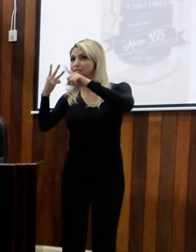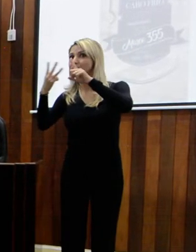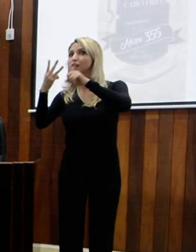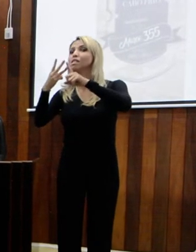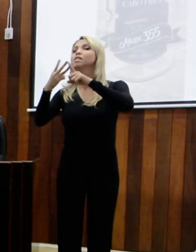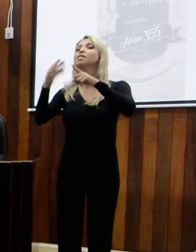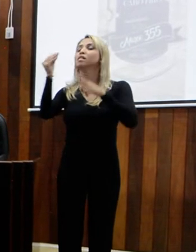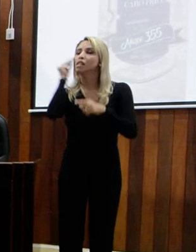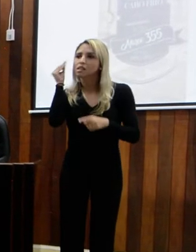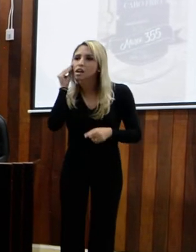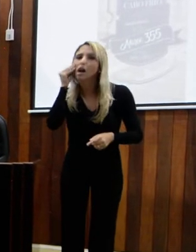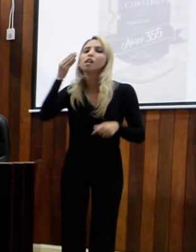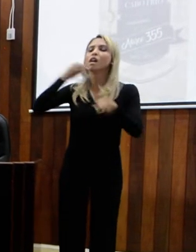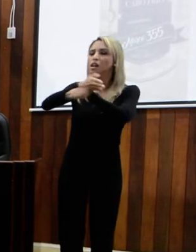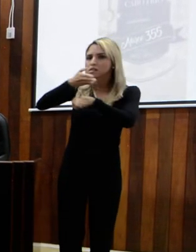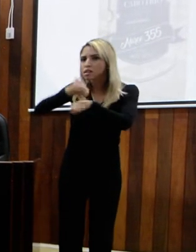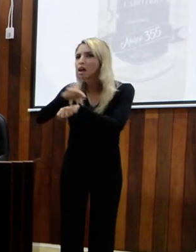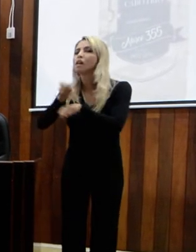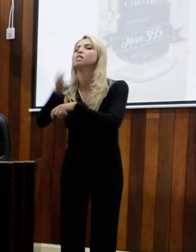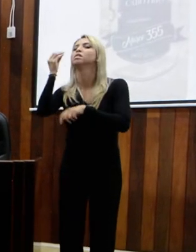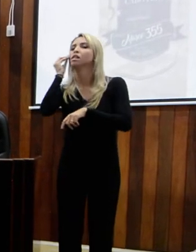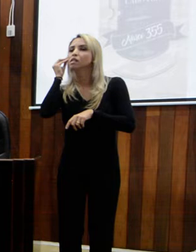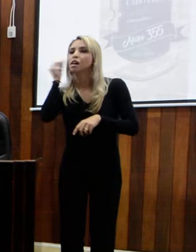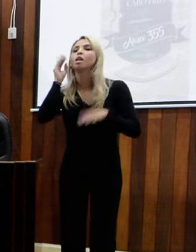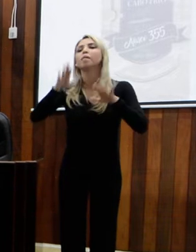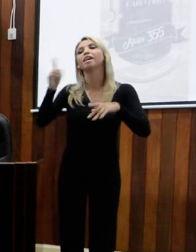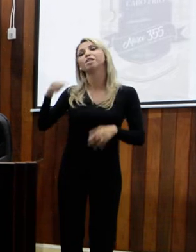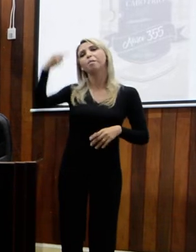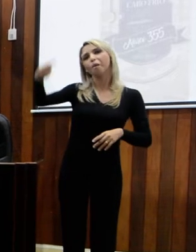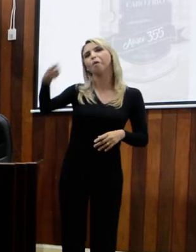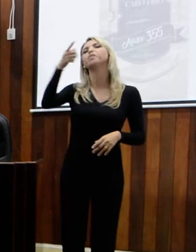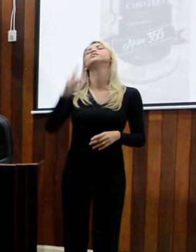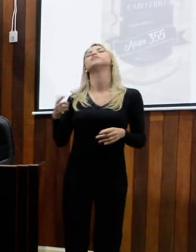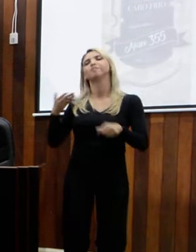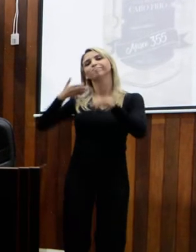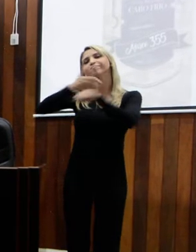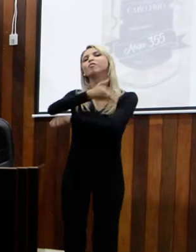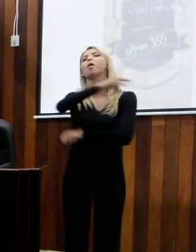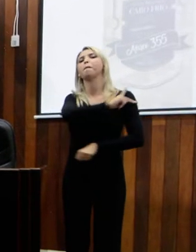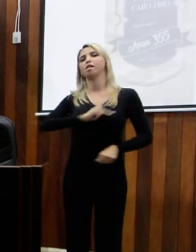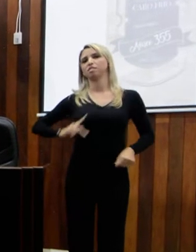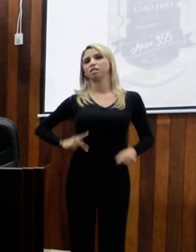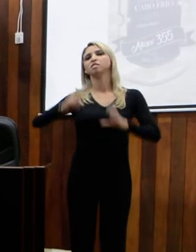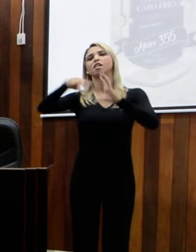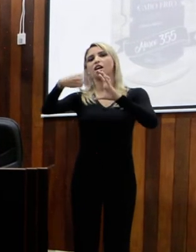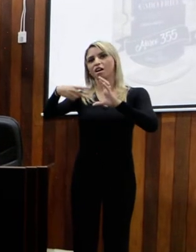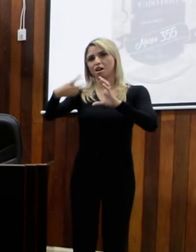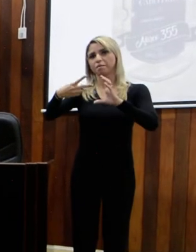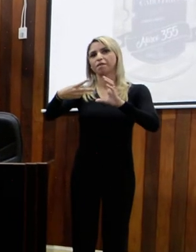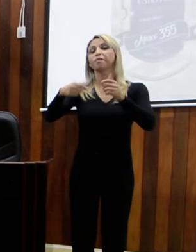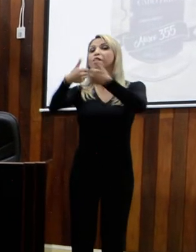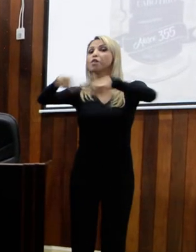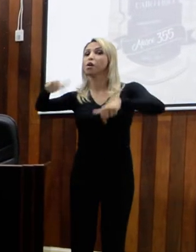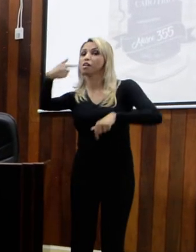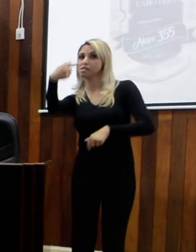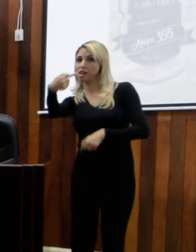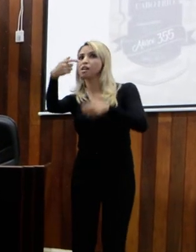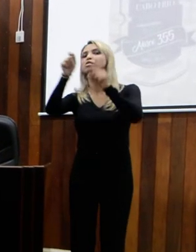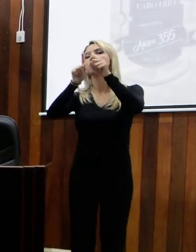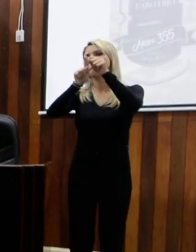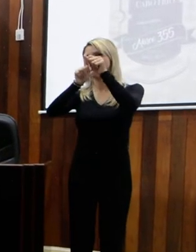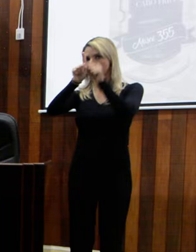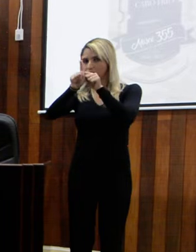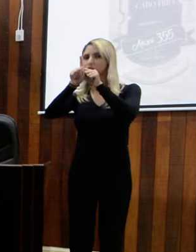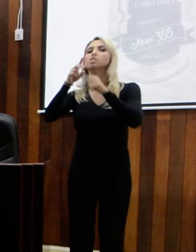E na sua terceira tentativa de vereador, já virou presidente da Câmara. Ficou sete meses presidente. Sete